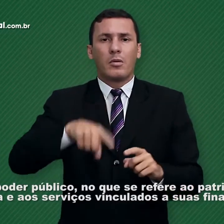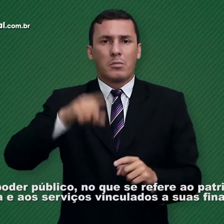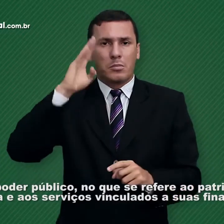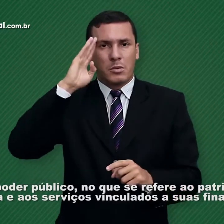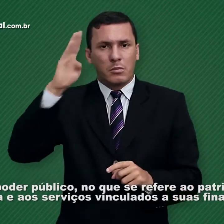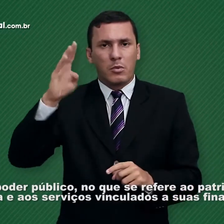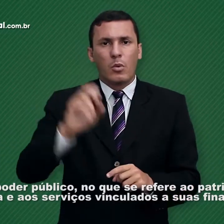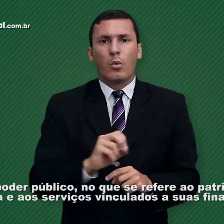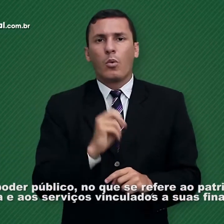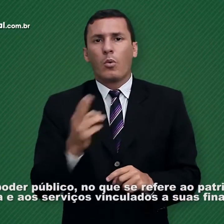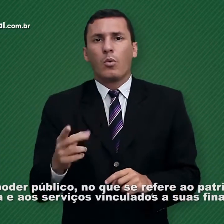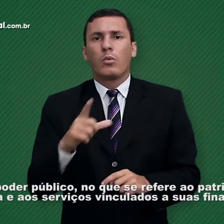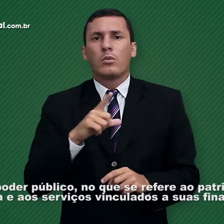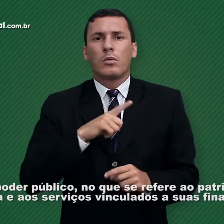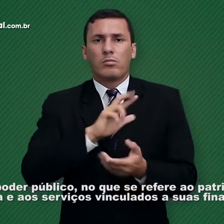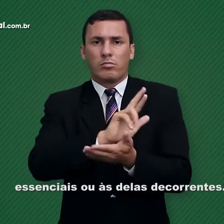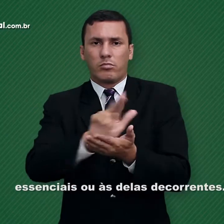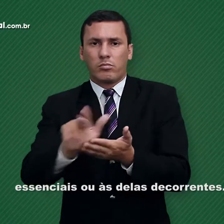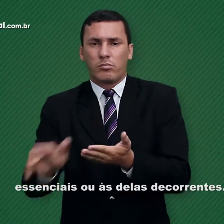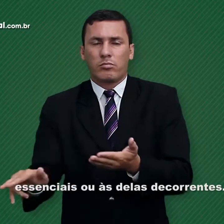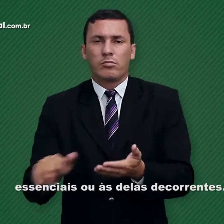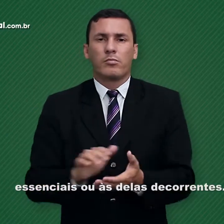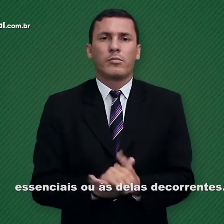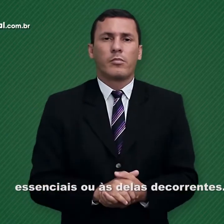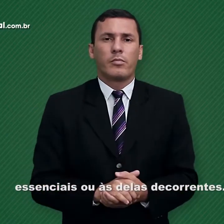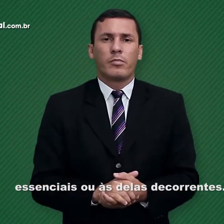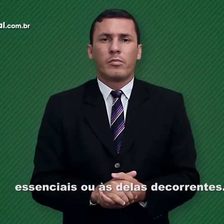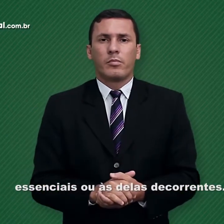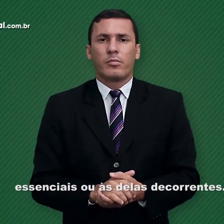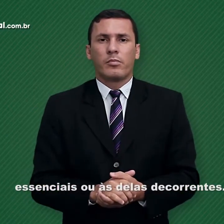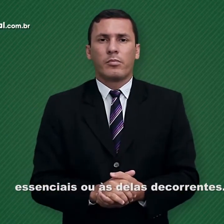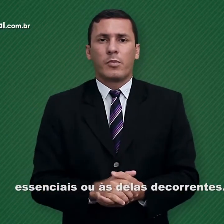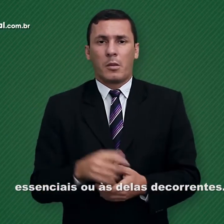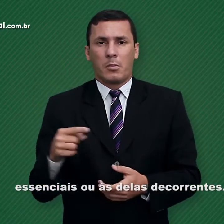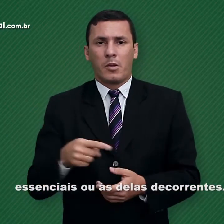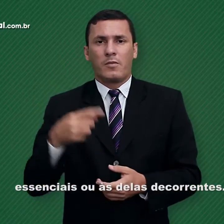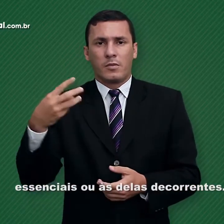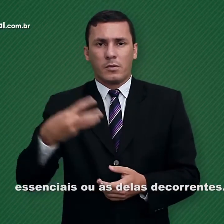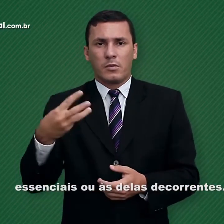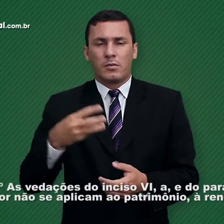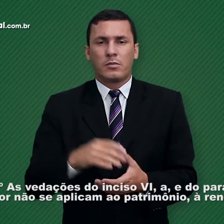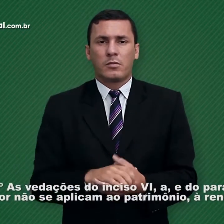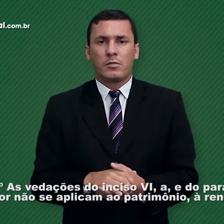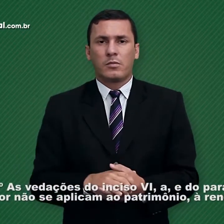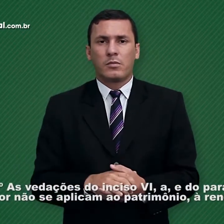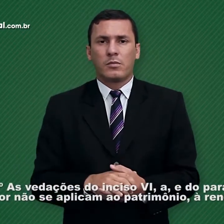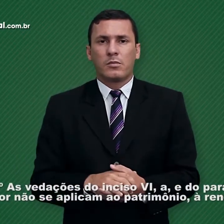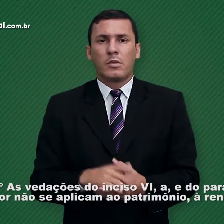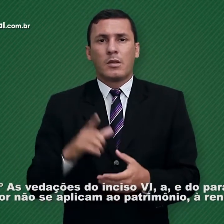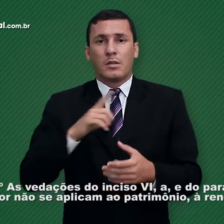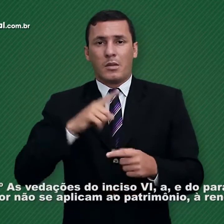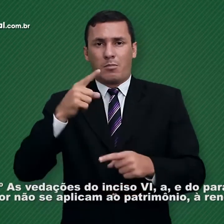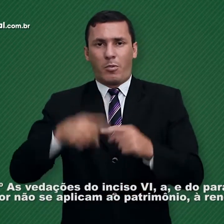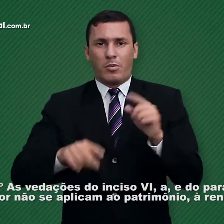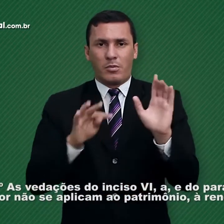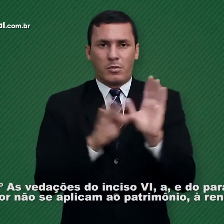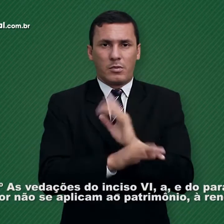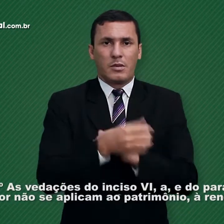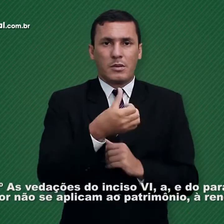vinculados às suas finalidades essenciais ou às delas decorrentes § 3º As vedações